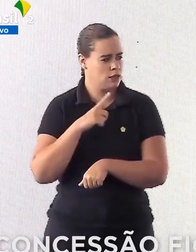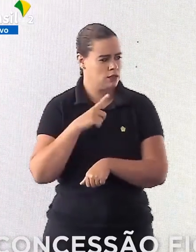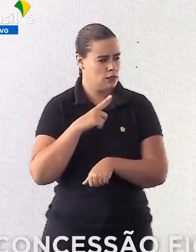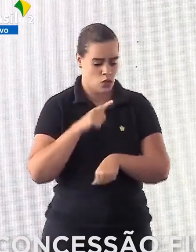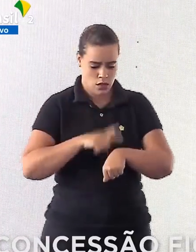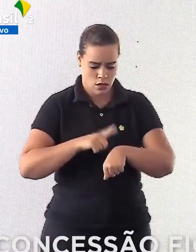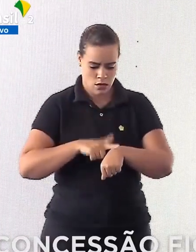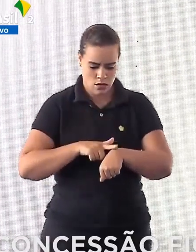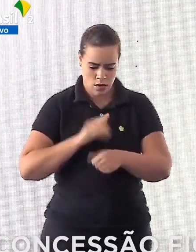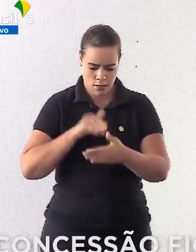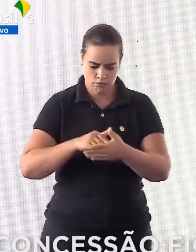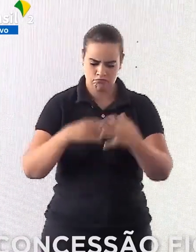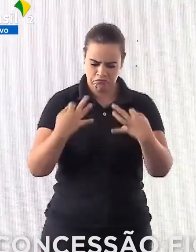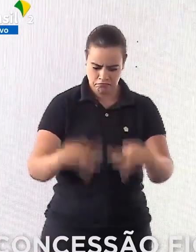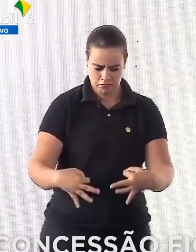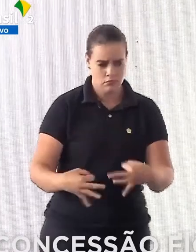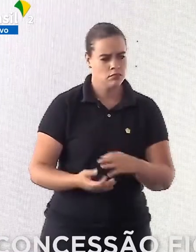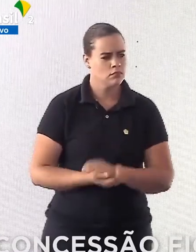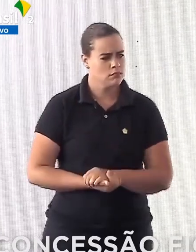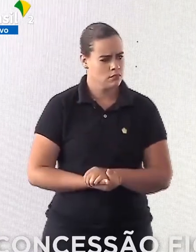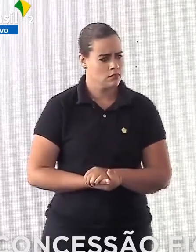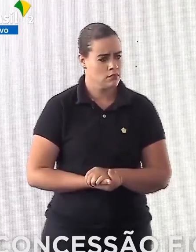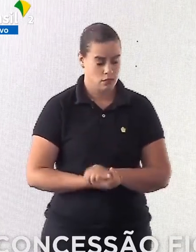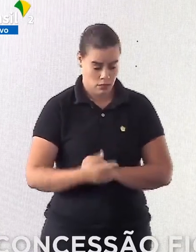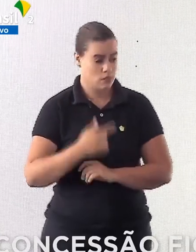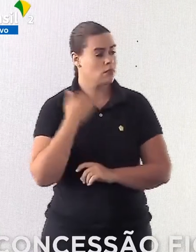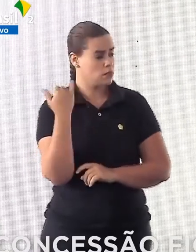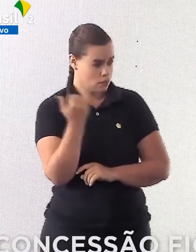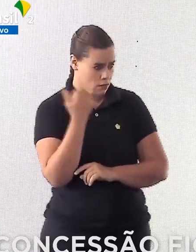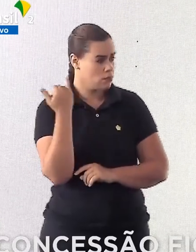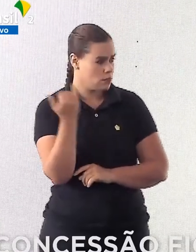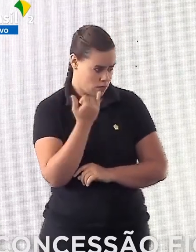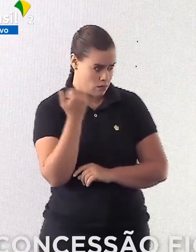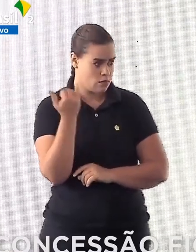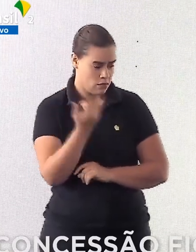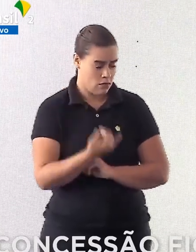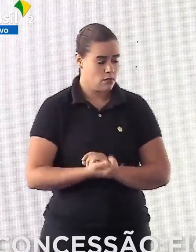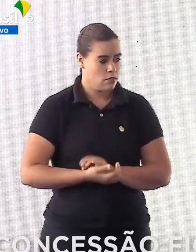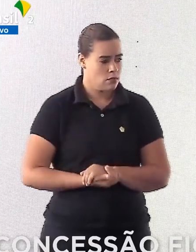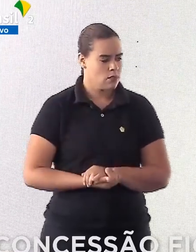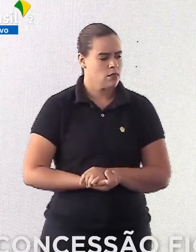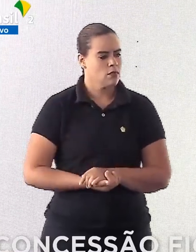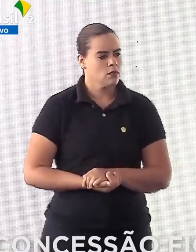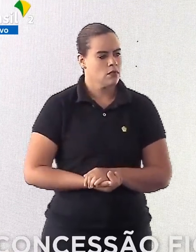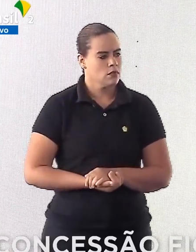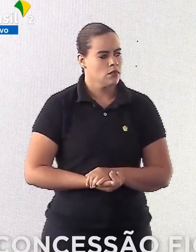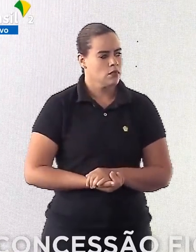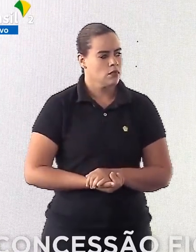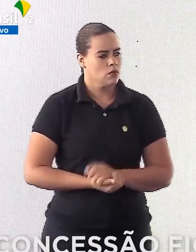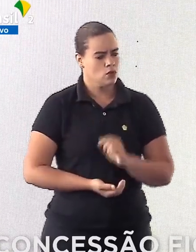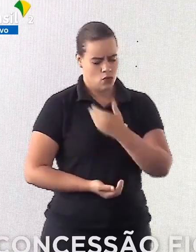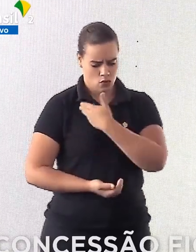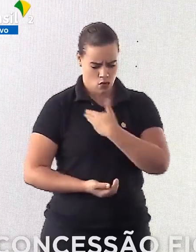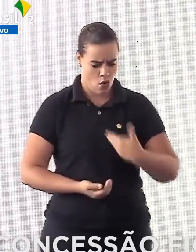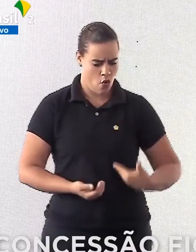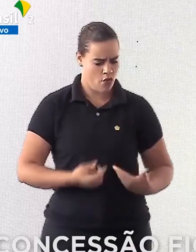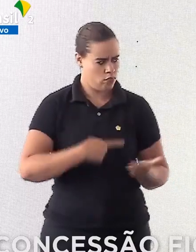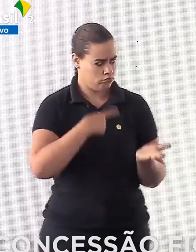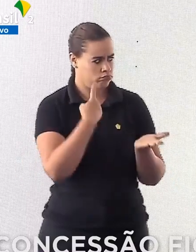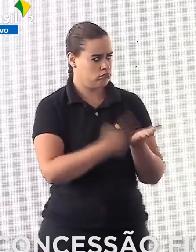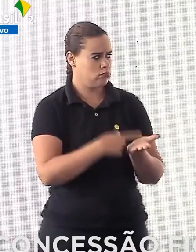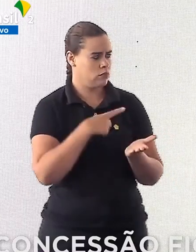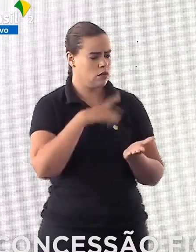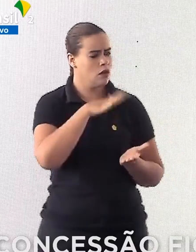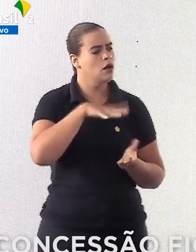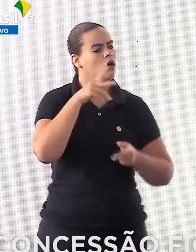no prazo? Isso aqui é muito importante, minha gente. Um governo que tem compromisso com